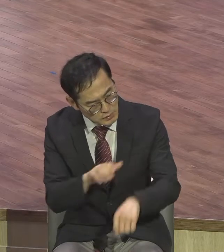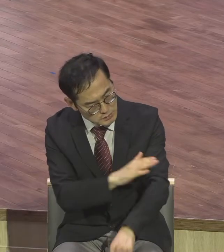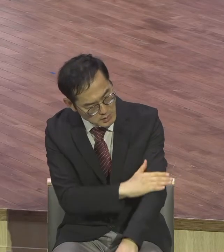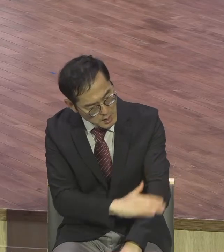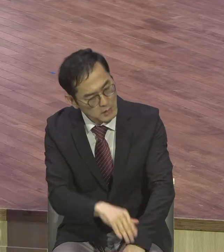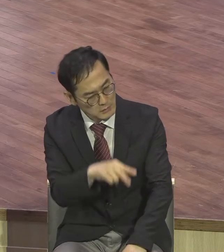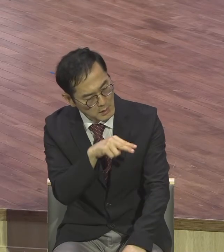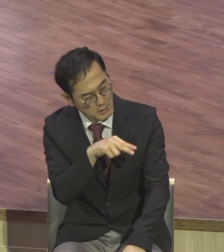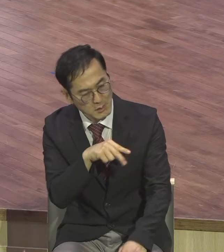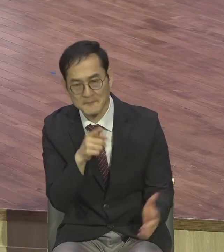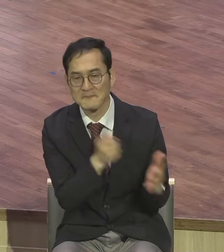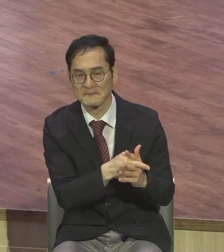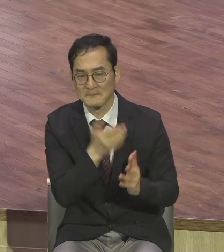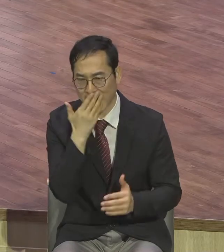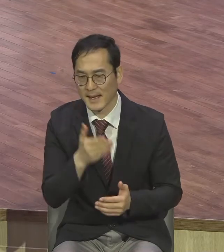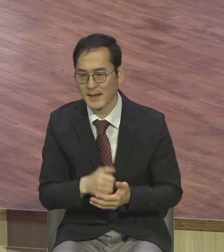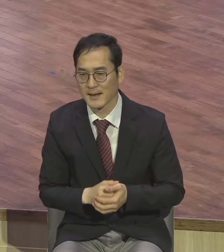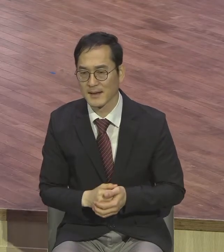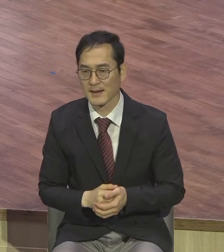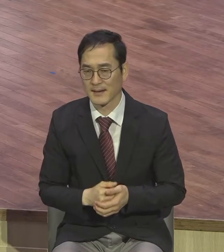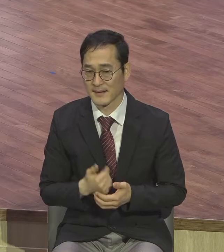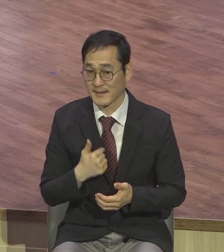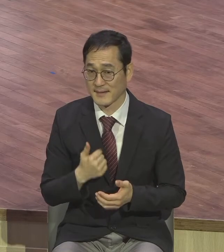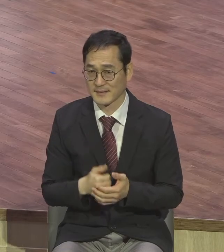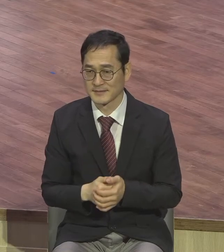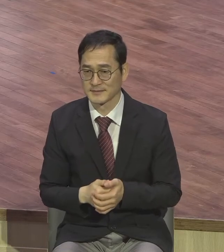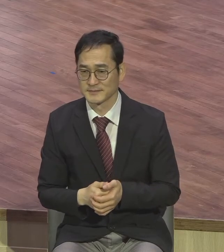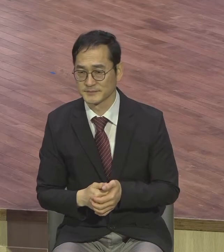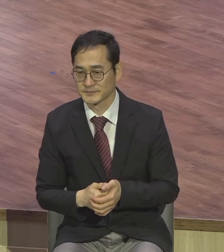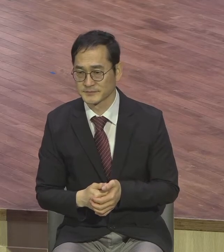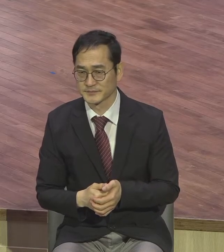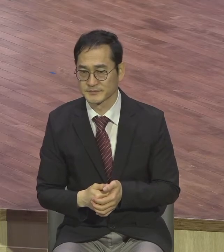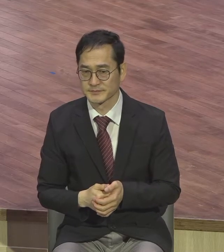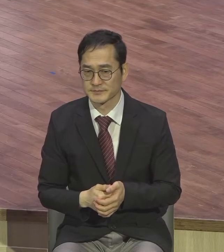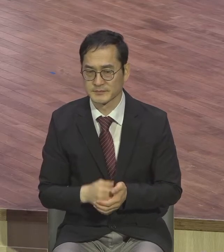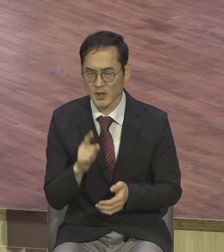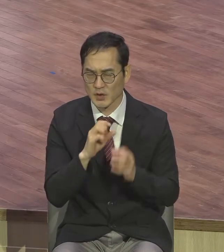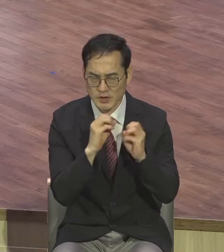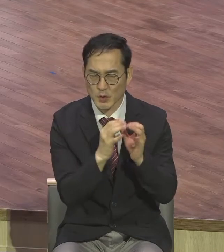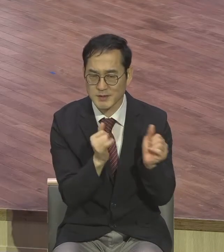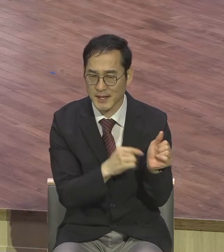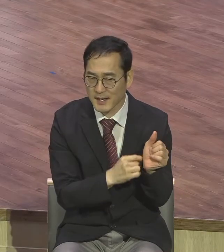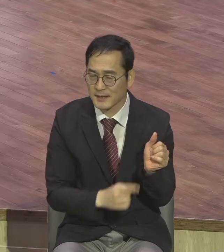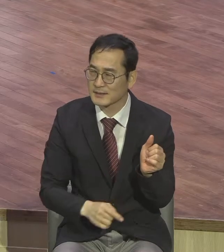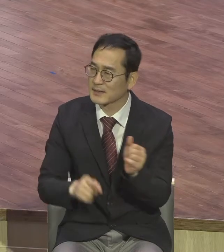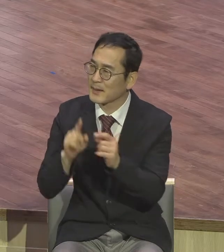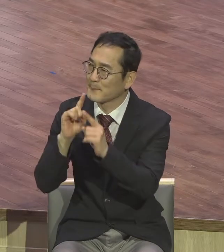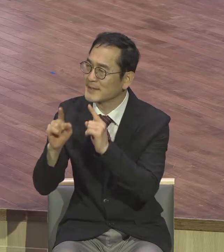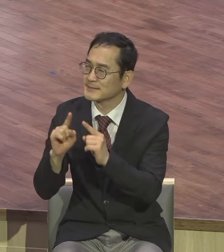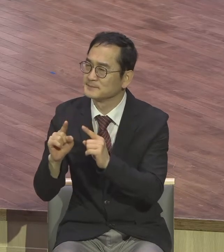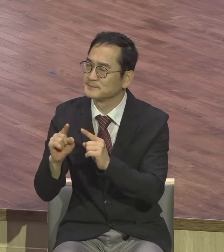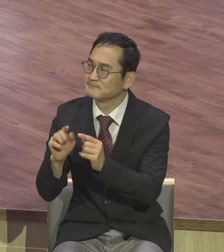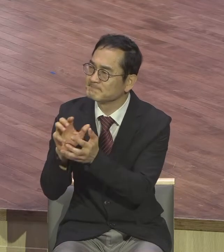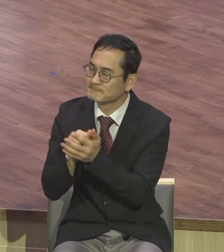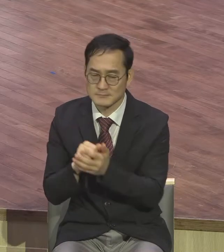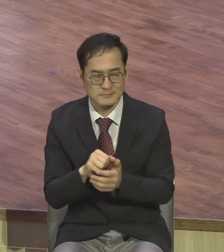톡이 왔어요. 지난 한 주간 동안에 목사님 정말 이 강단 메시지 감사로